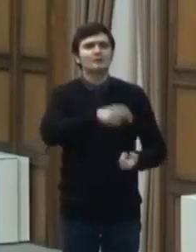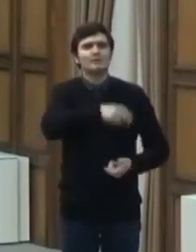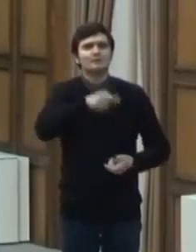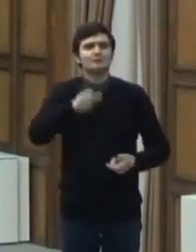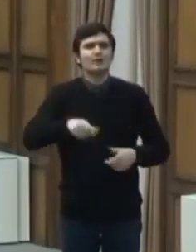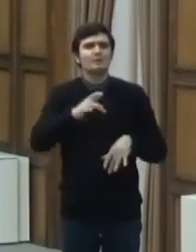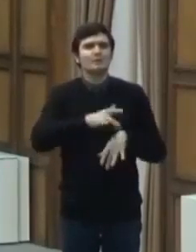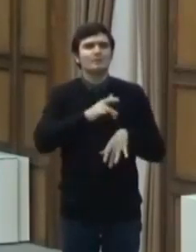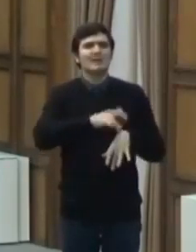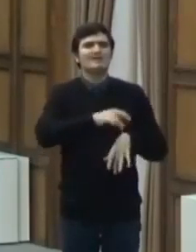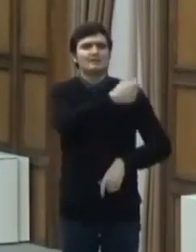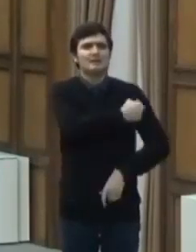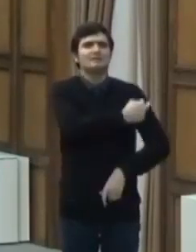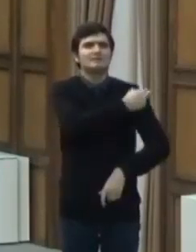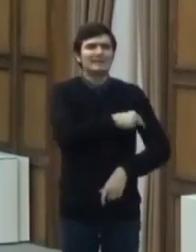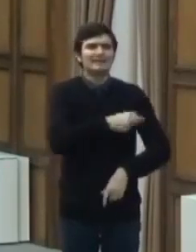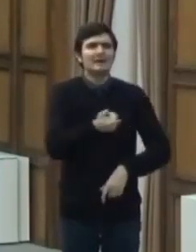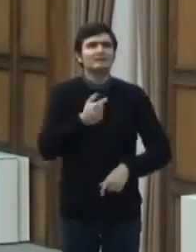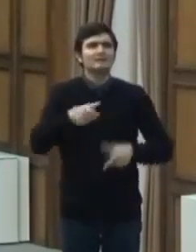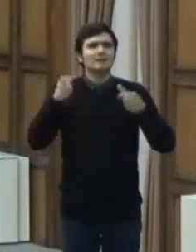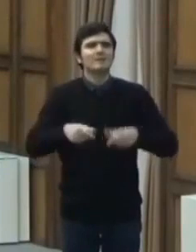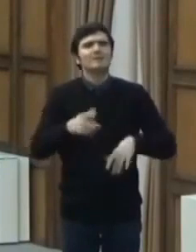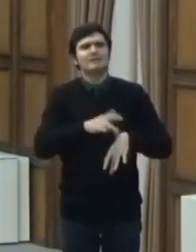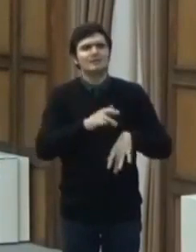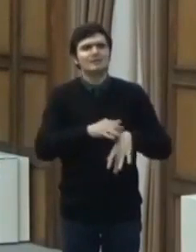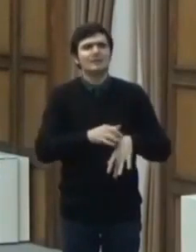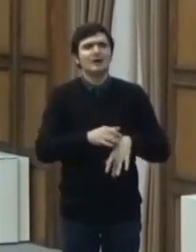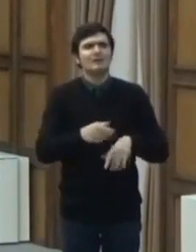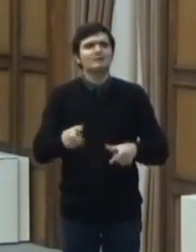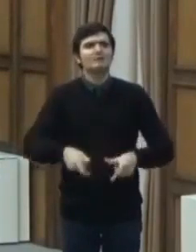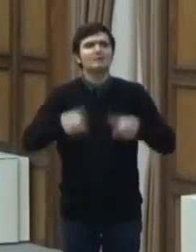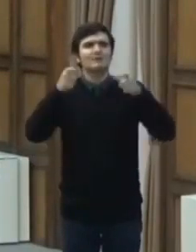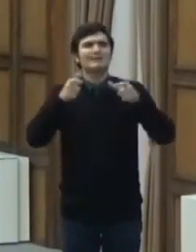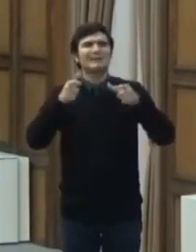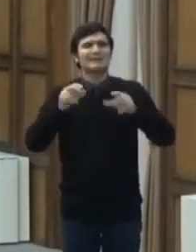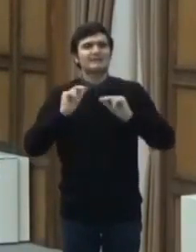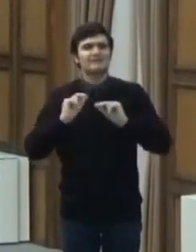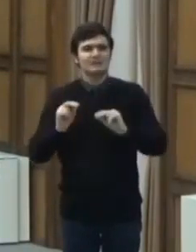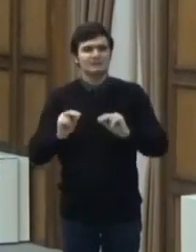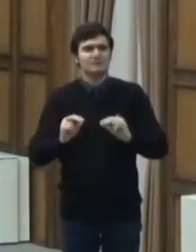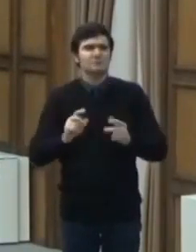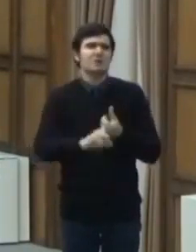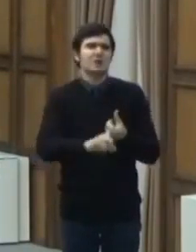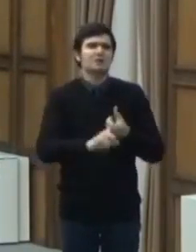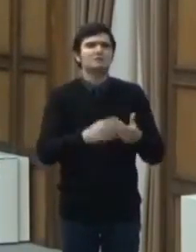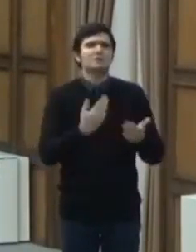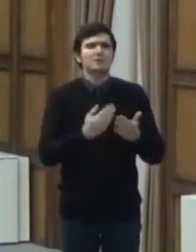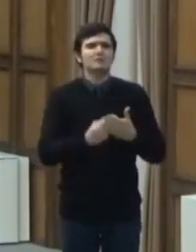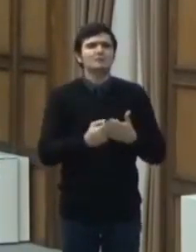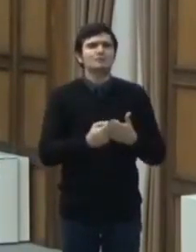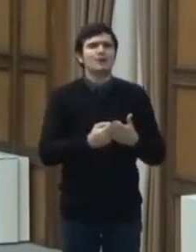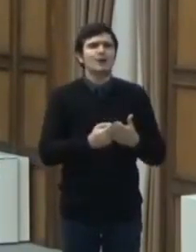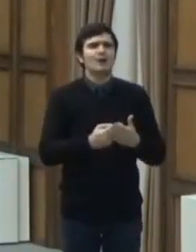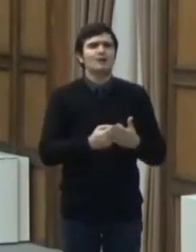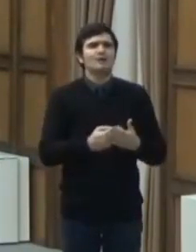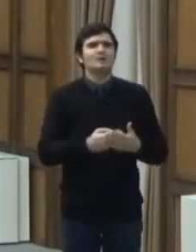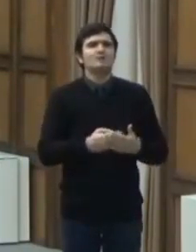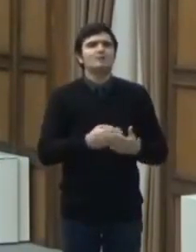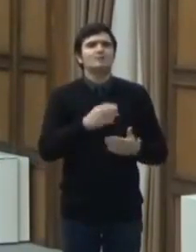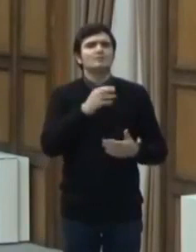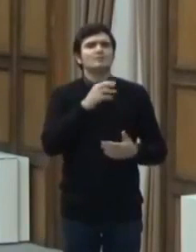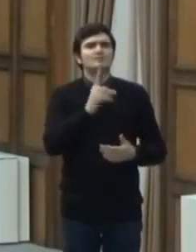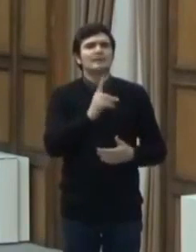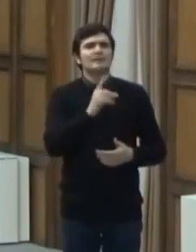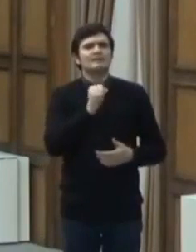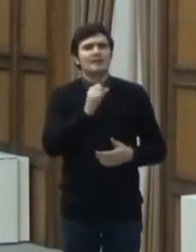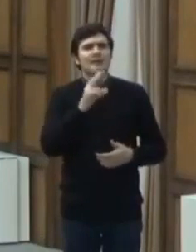medicosanitar din cabinetele medicale ale unităților instituților de învățământ, referitoare la punerea la dispoziție a direcțiilor de sănătate